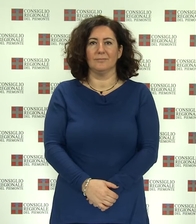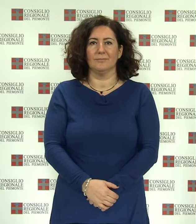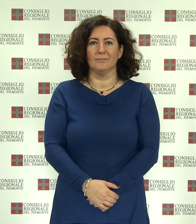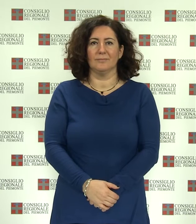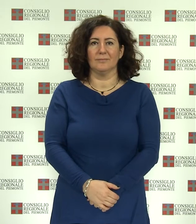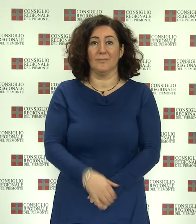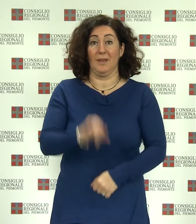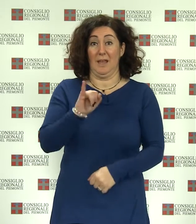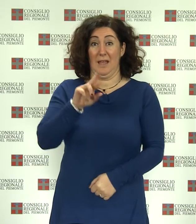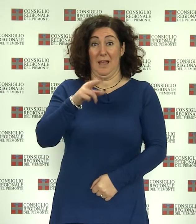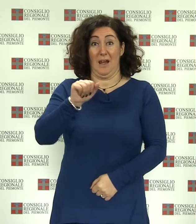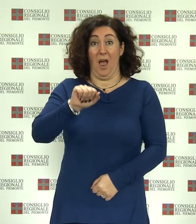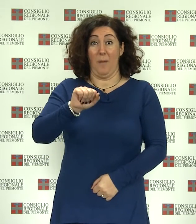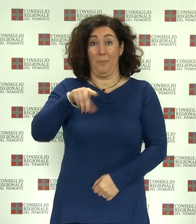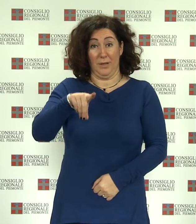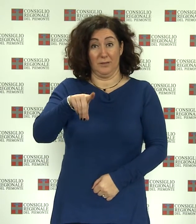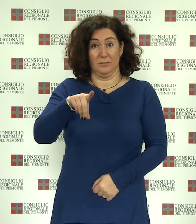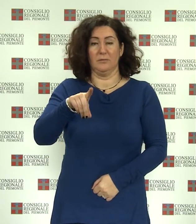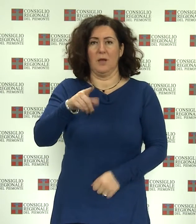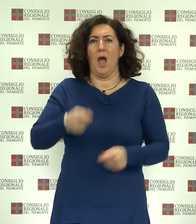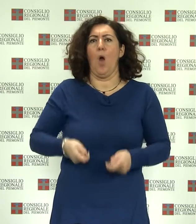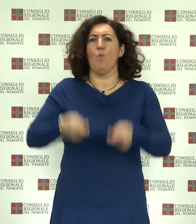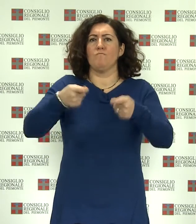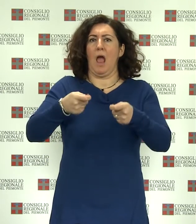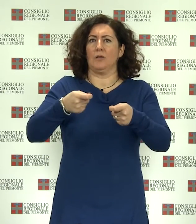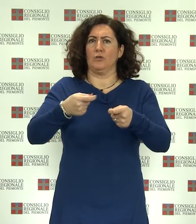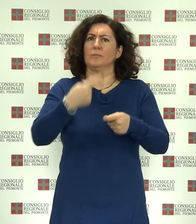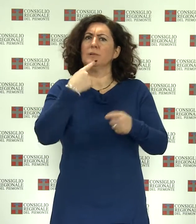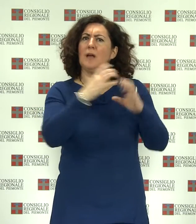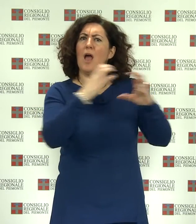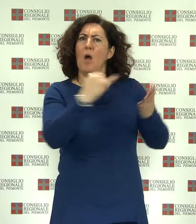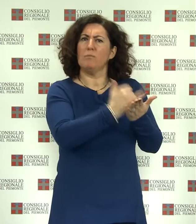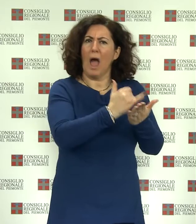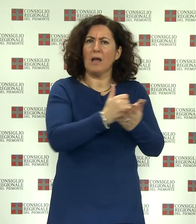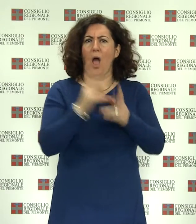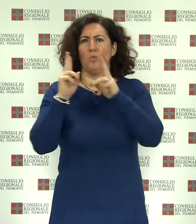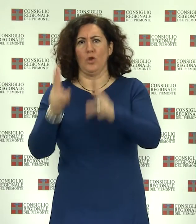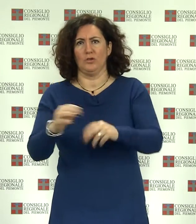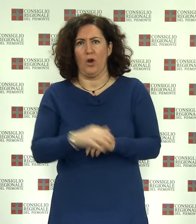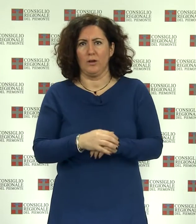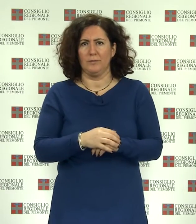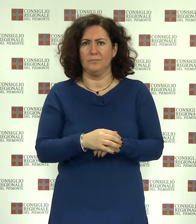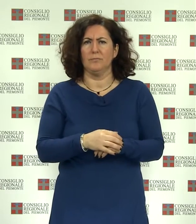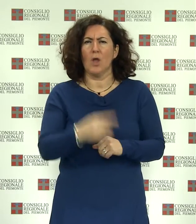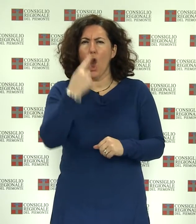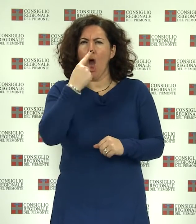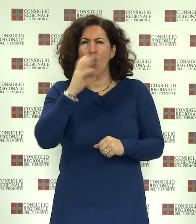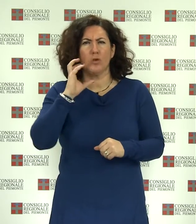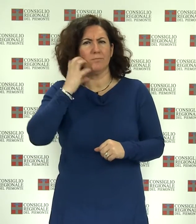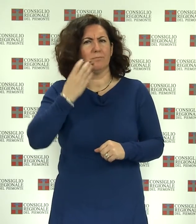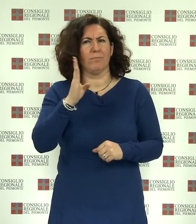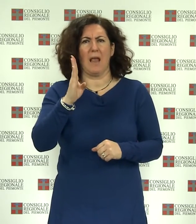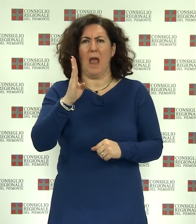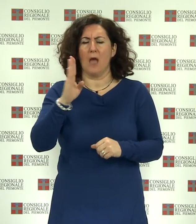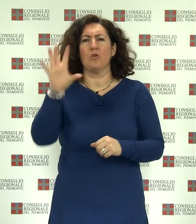Irap più cara per banche e autostrade Odori nocivi a Beinasco, interviene la regione Corecom,